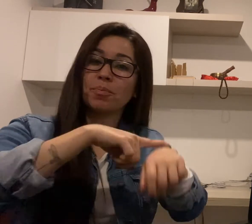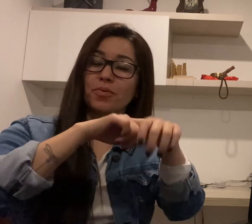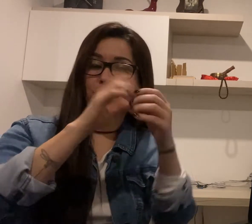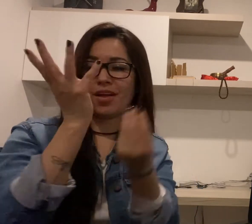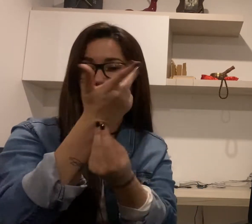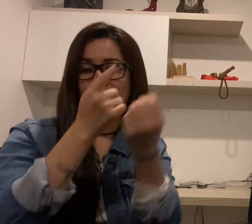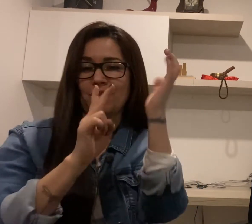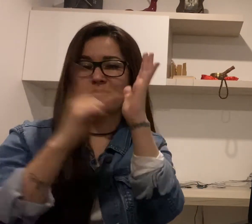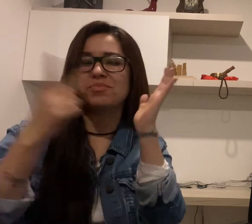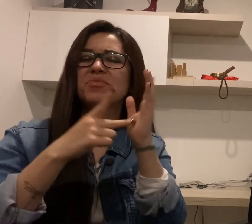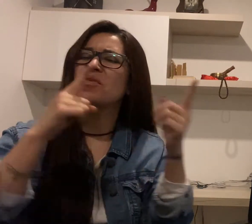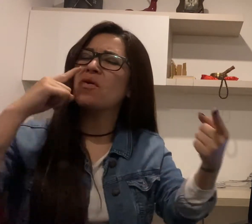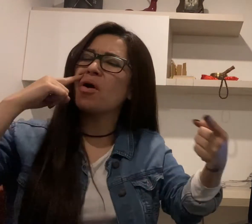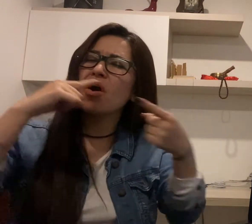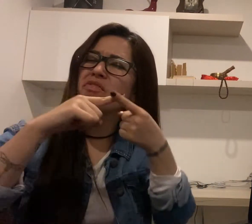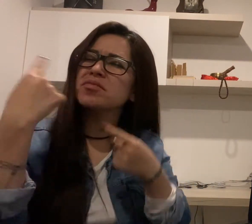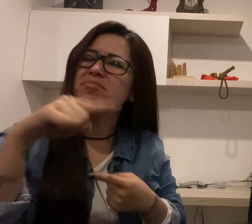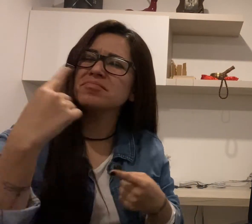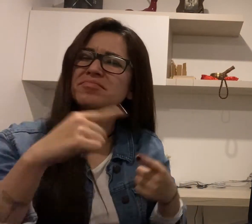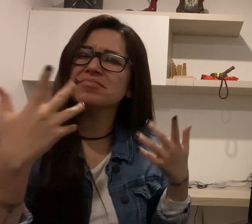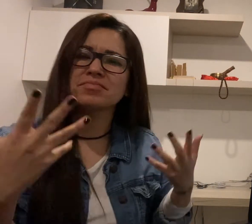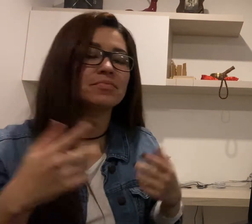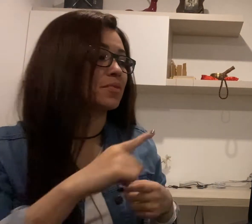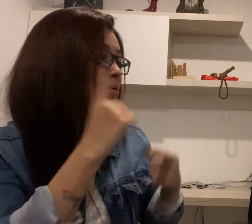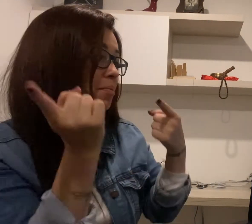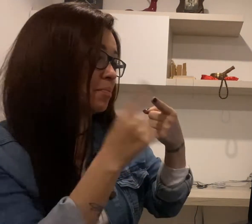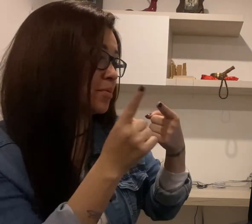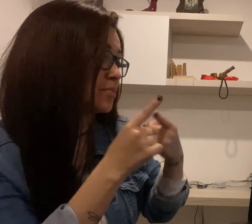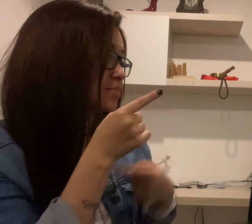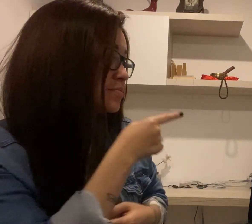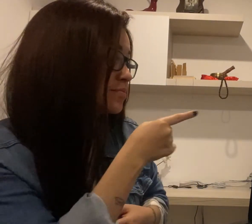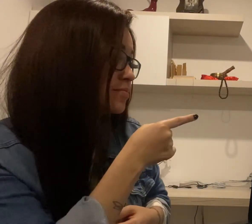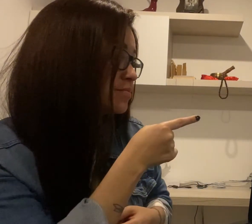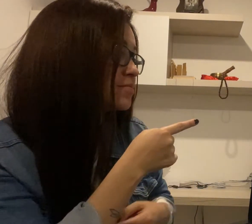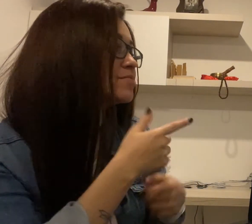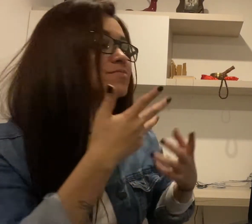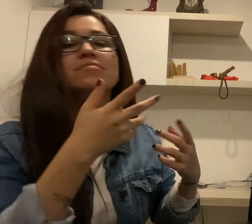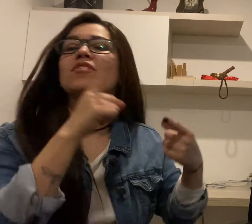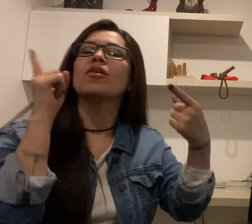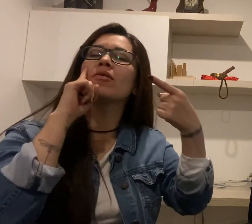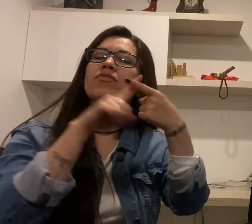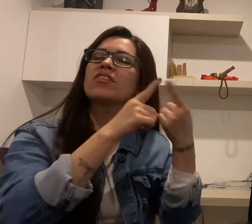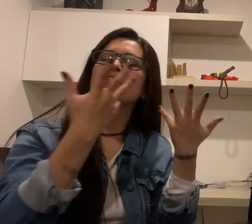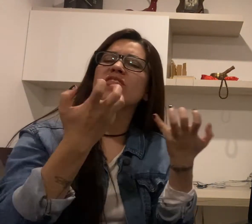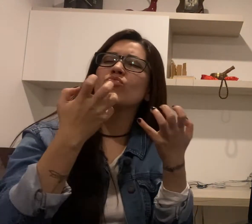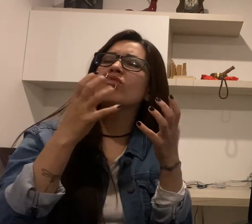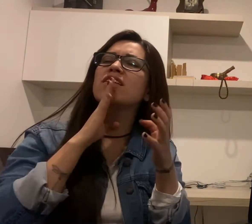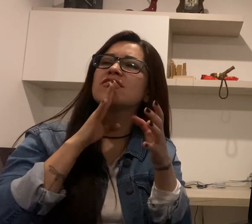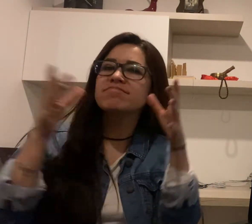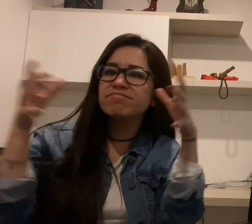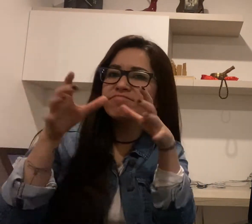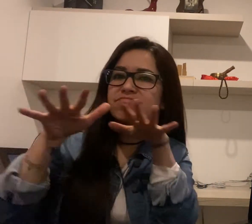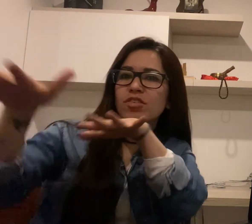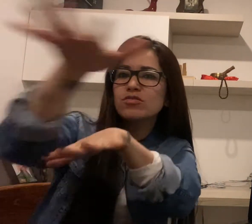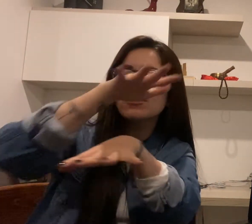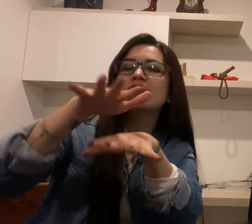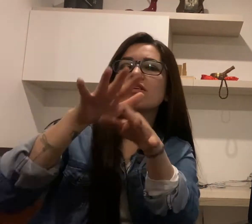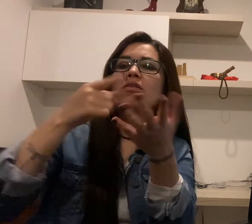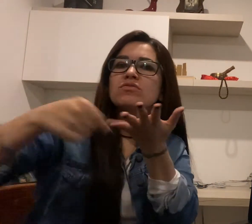En ese sentido, entonces, si pensamos en el objetivo del arte pop, es que persigue la